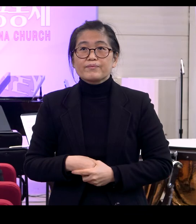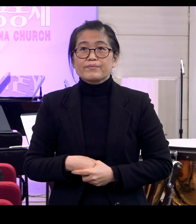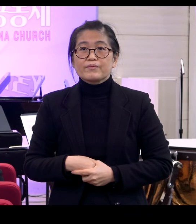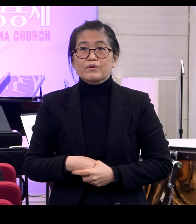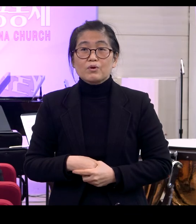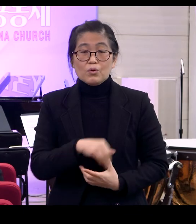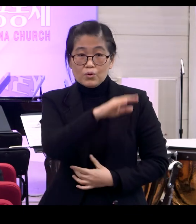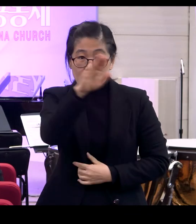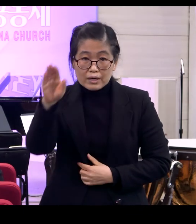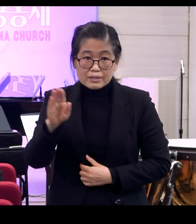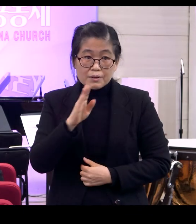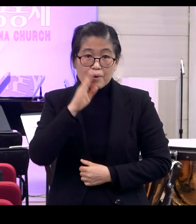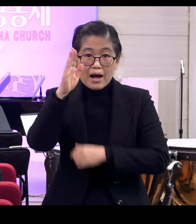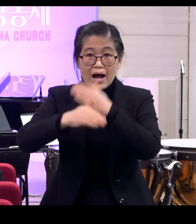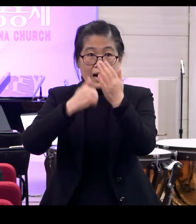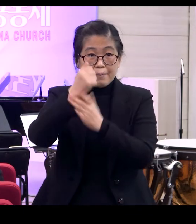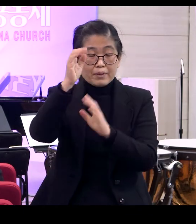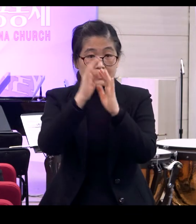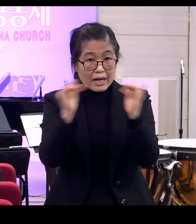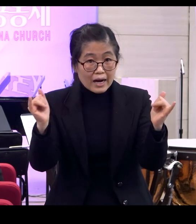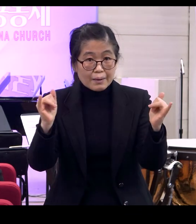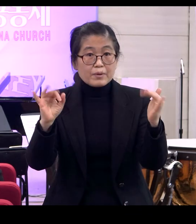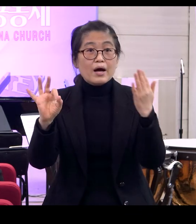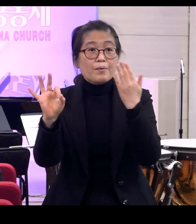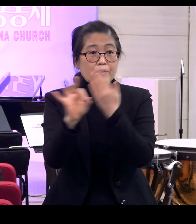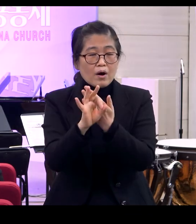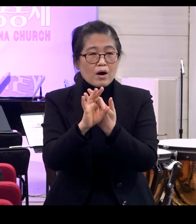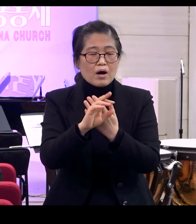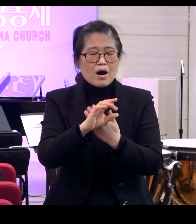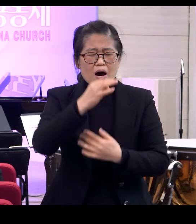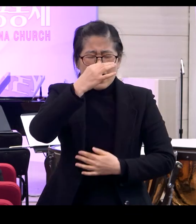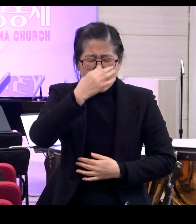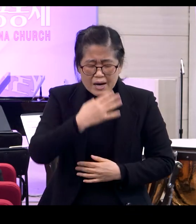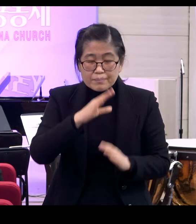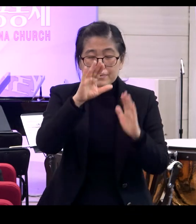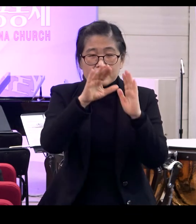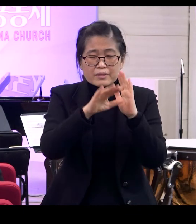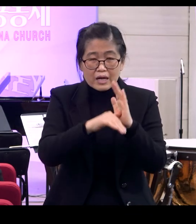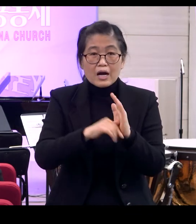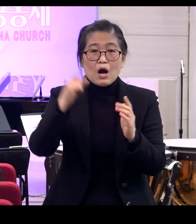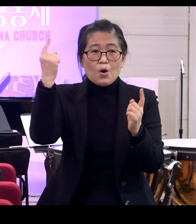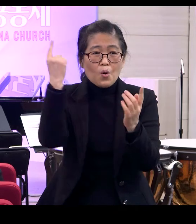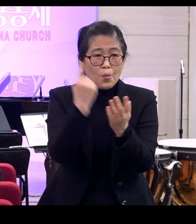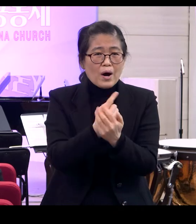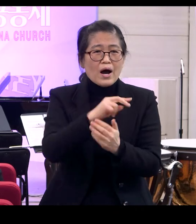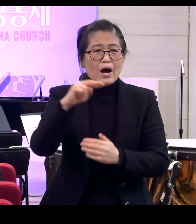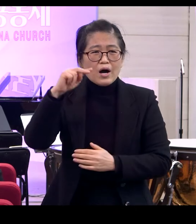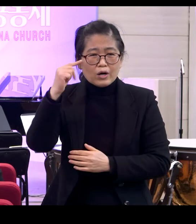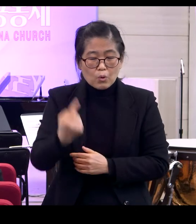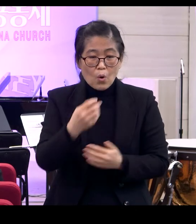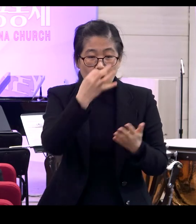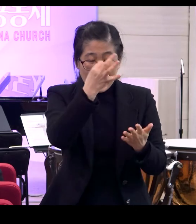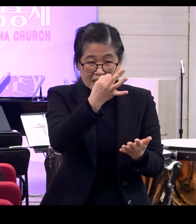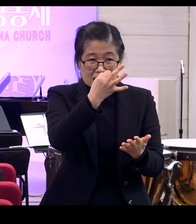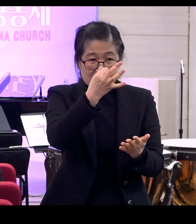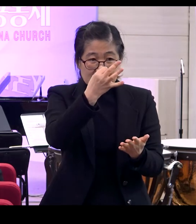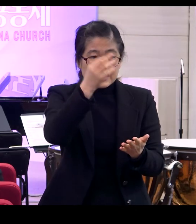우리가 정말 하나님의 사람이라고 한다면 아무리 힘든 순간이 와도 아무리 다급해도 이 가치 팔아 먹고 이 존엄성 갖다가